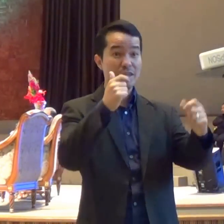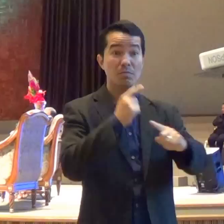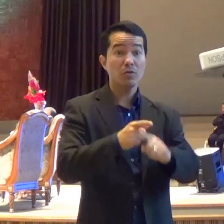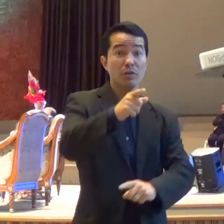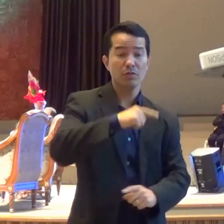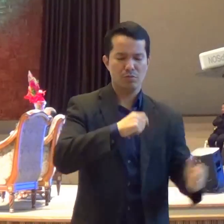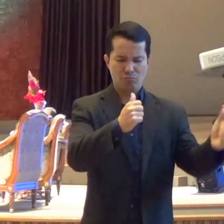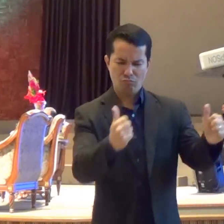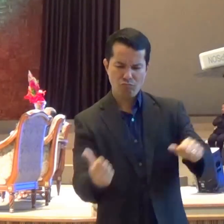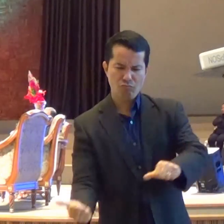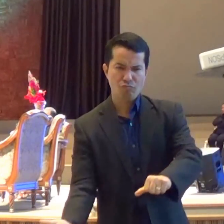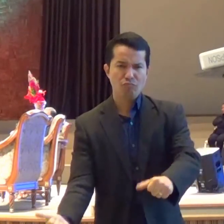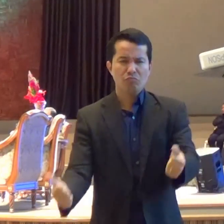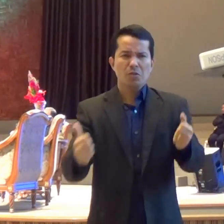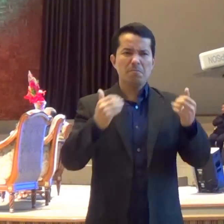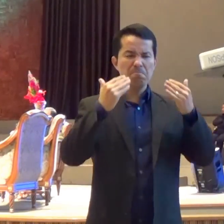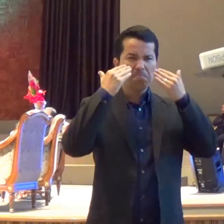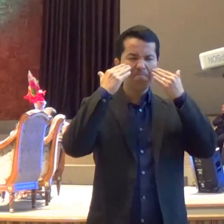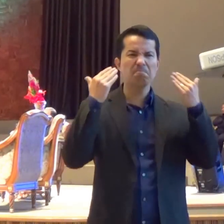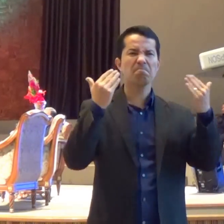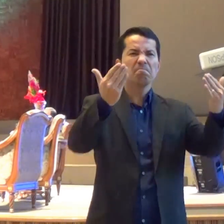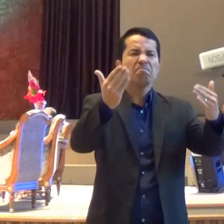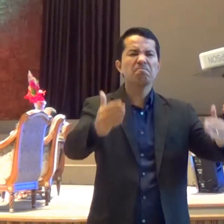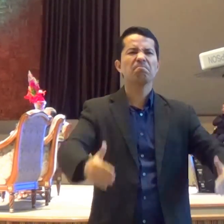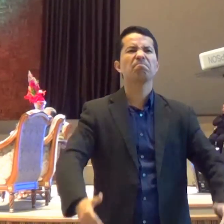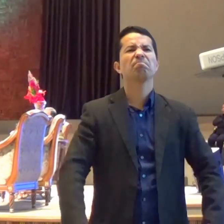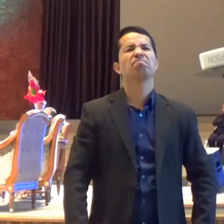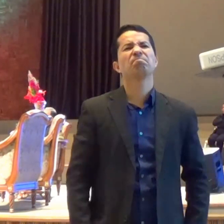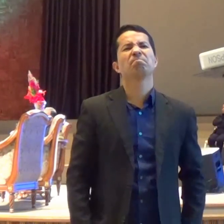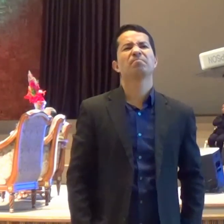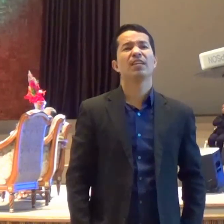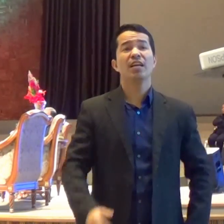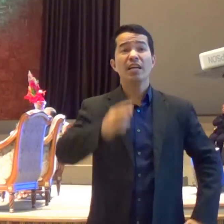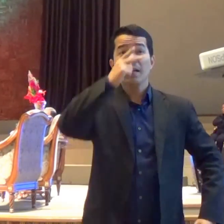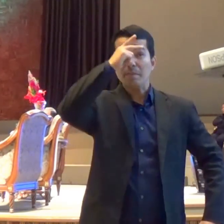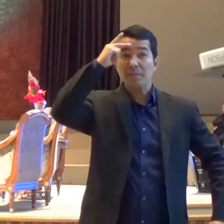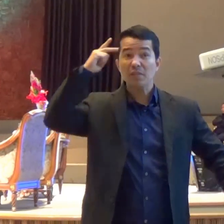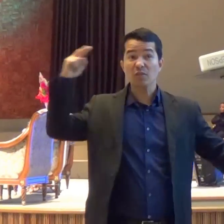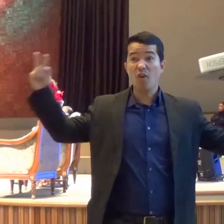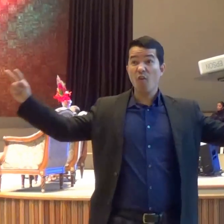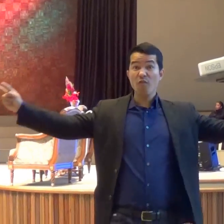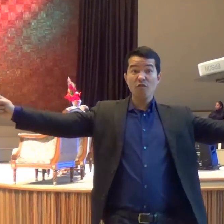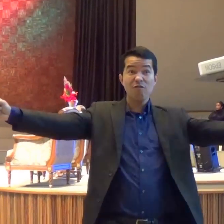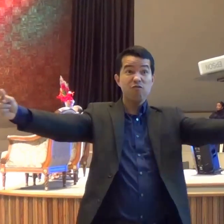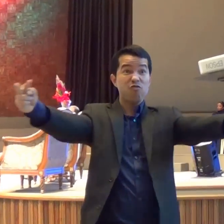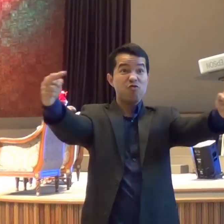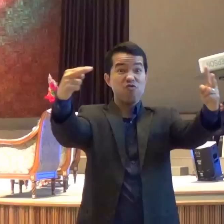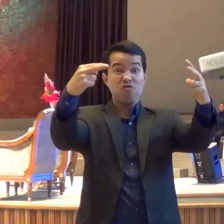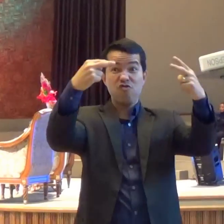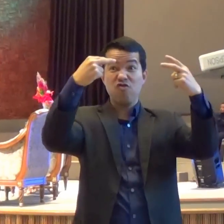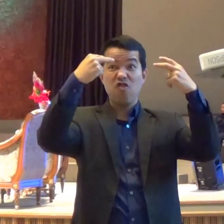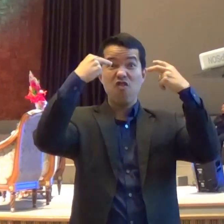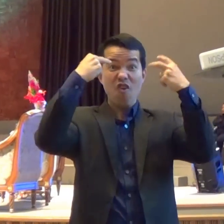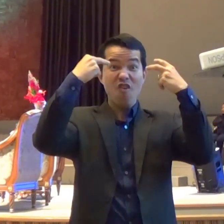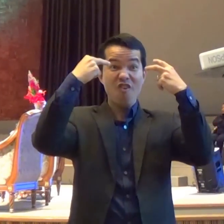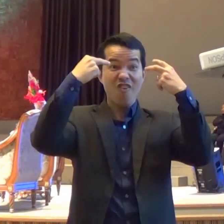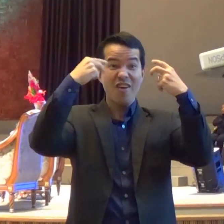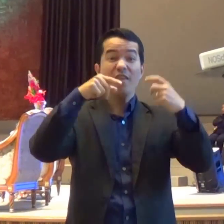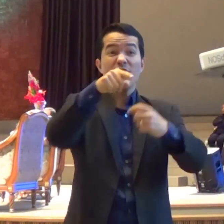Publica Para todo mundo Que a gente Tomou uma decisão E que Jesus É o Senhor E salvador Da nossa vida